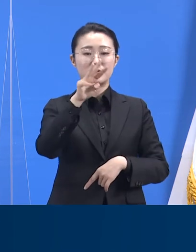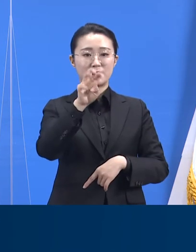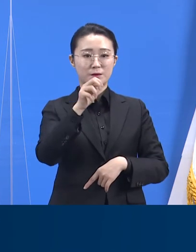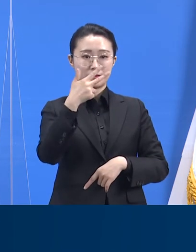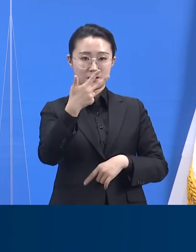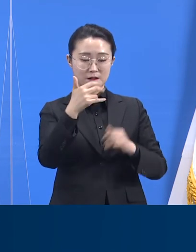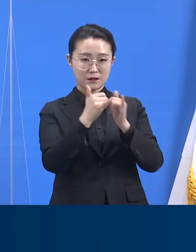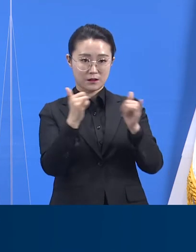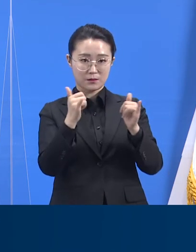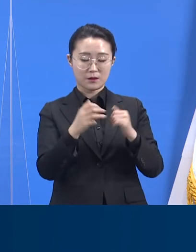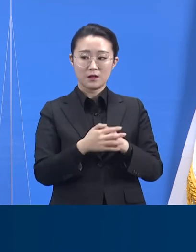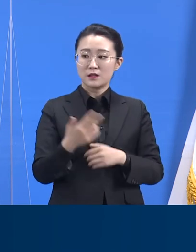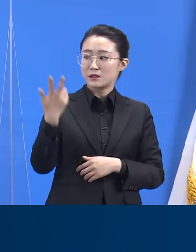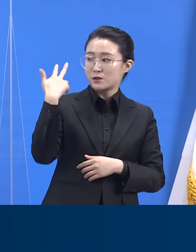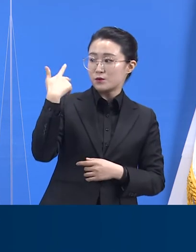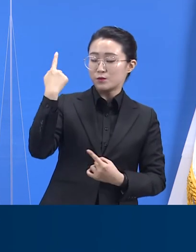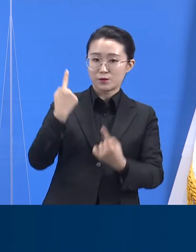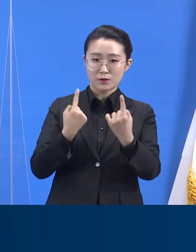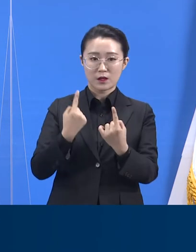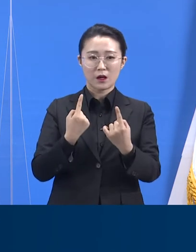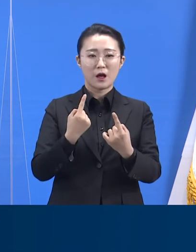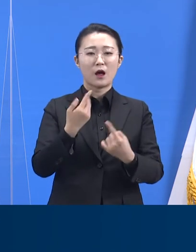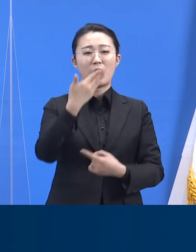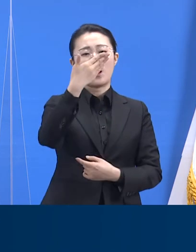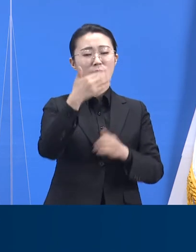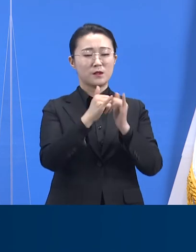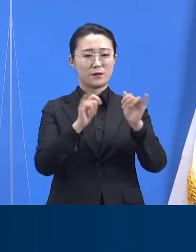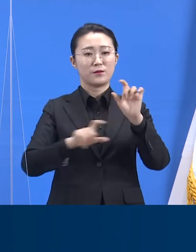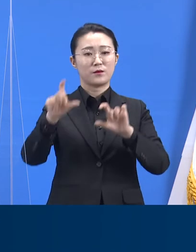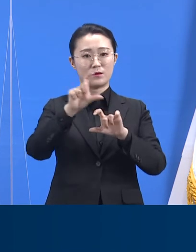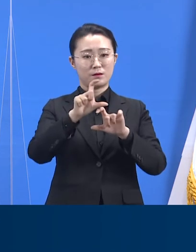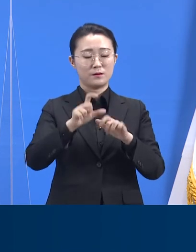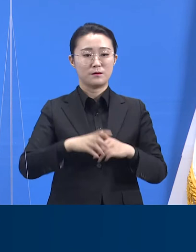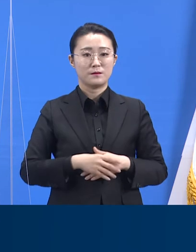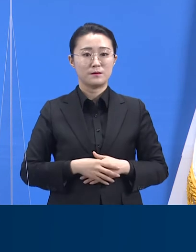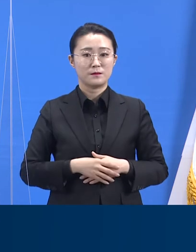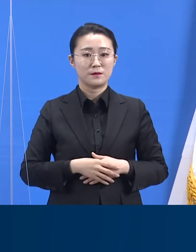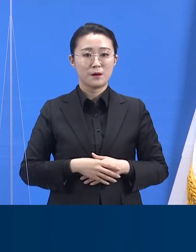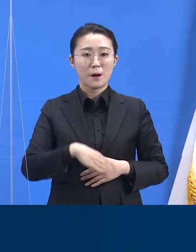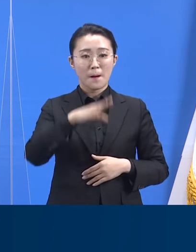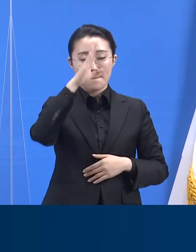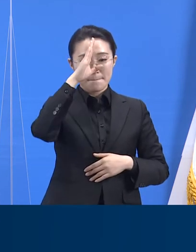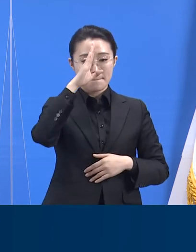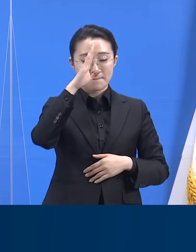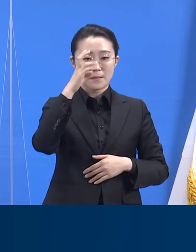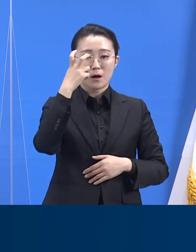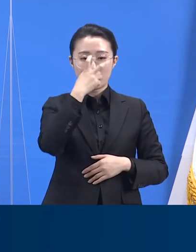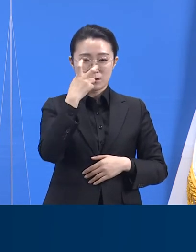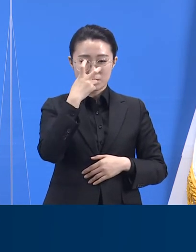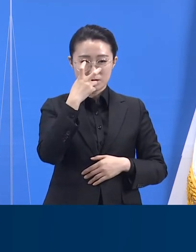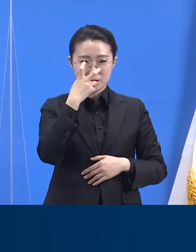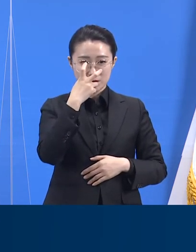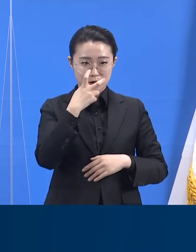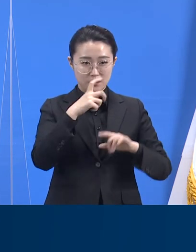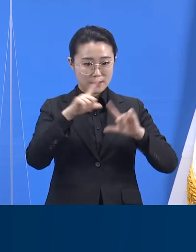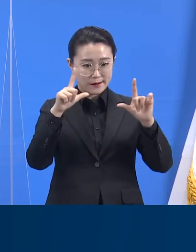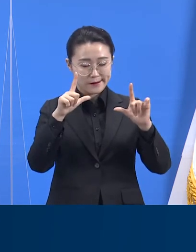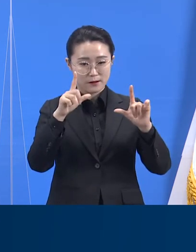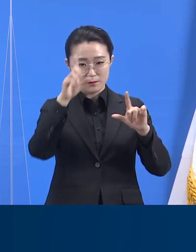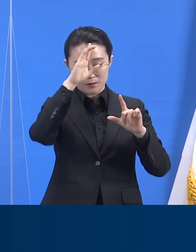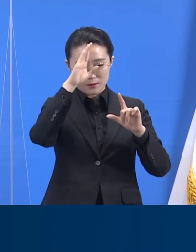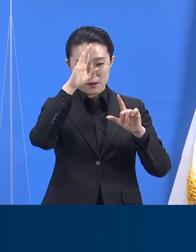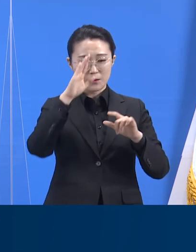28명 대비 9명 증가했습니다. 진단일 당시 감염 경로를 알 수 없는 확진자는